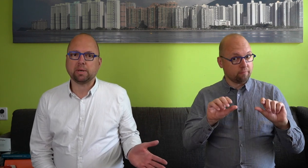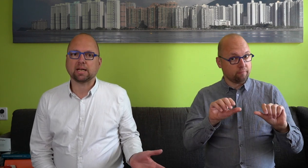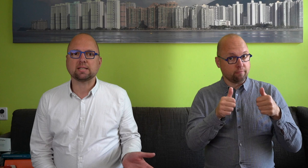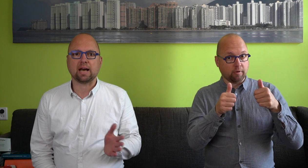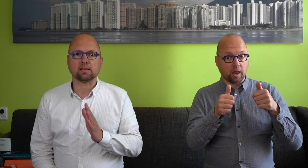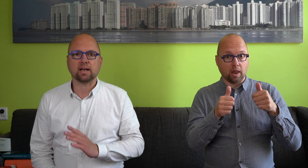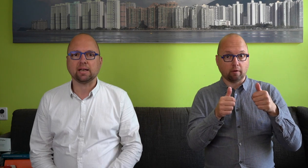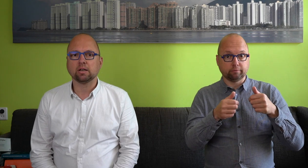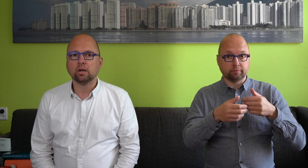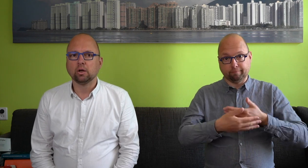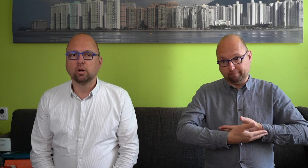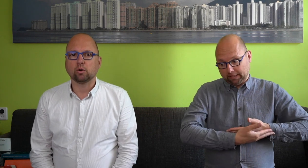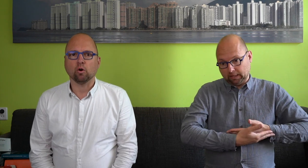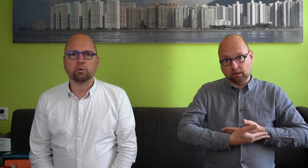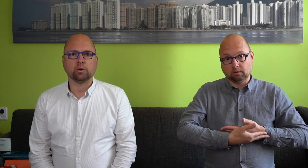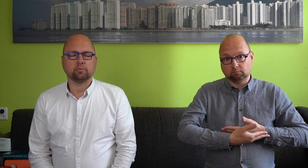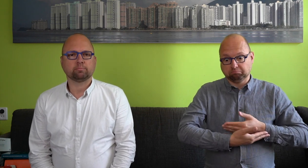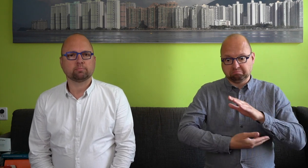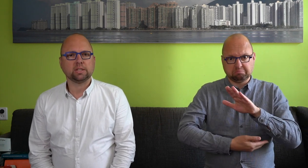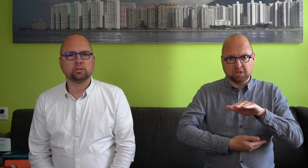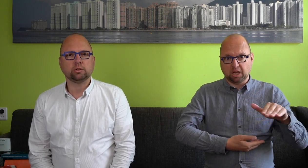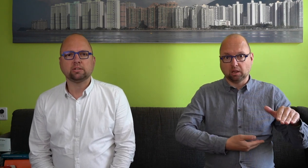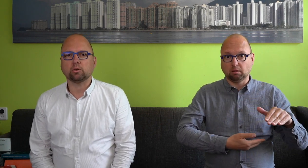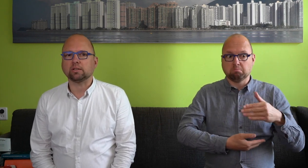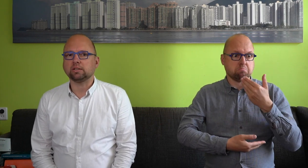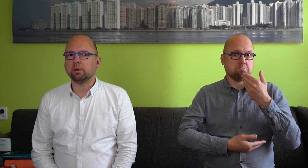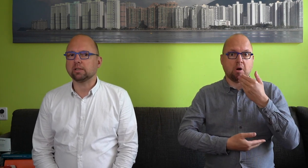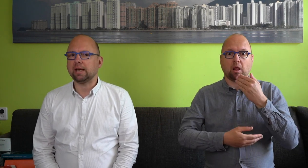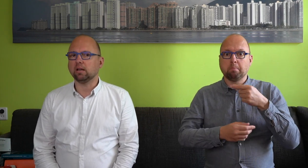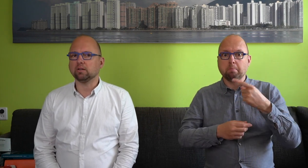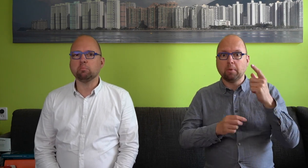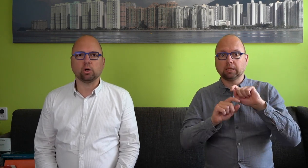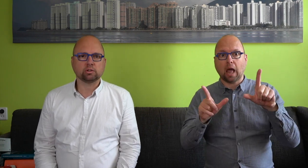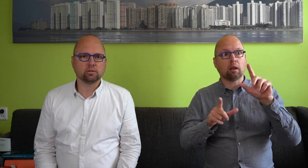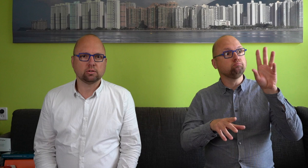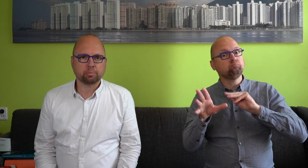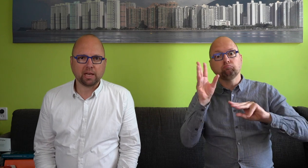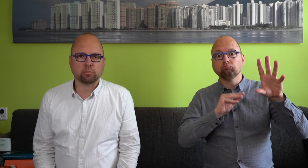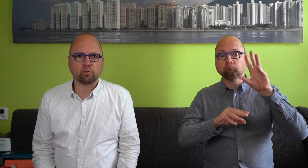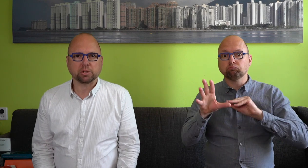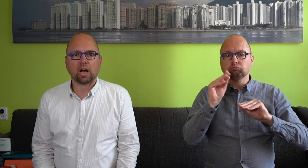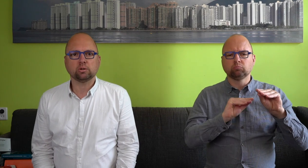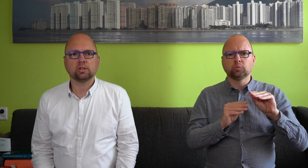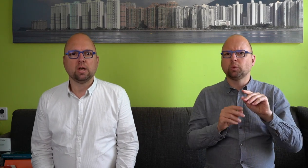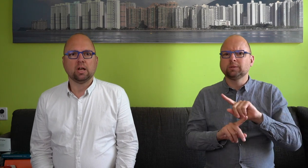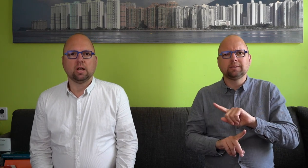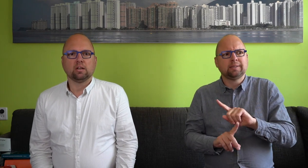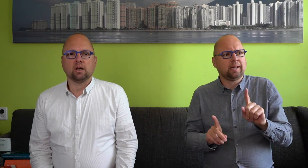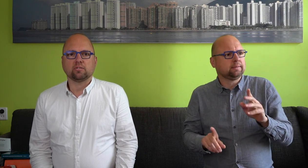meerdere talen tegelijk kunnen opgroeien. Het is dus niet zo dat als iemand in Nederland Limburgs spreekt, bijvoorbeeld thuis, dat